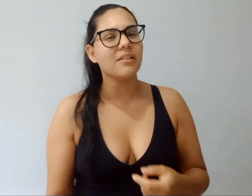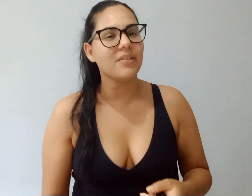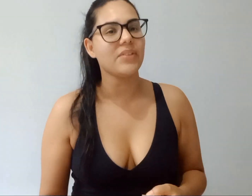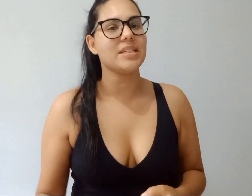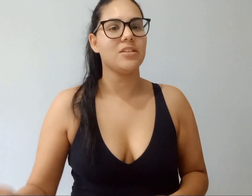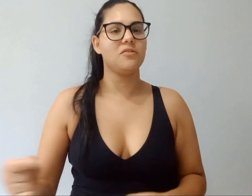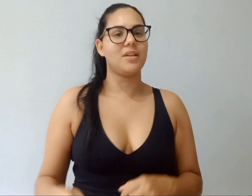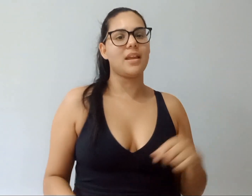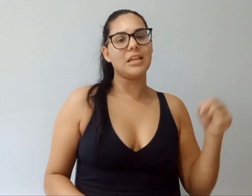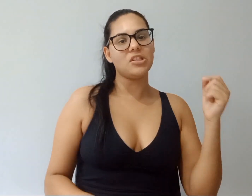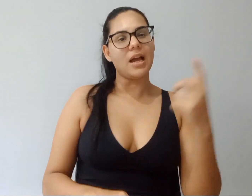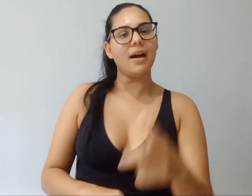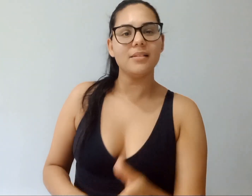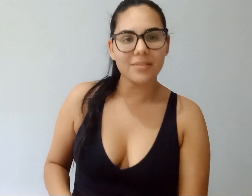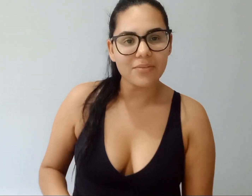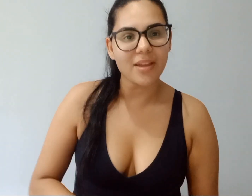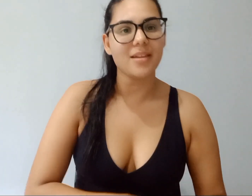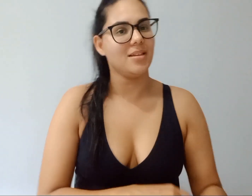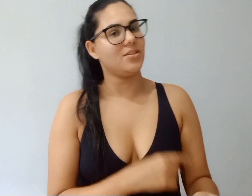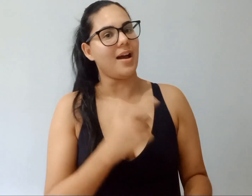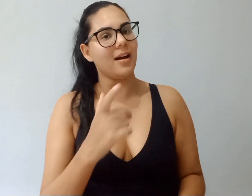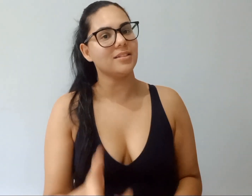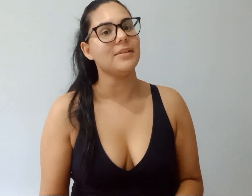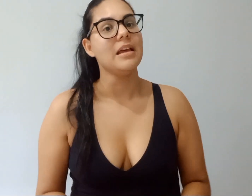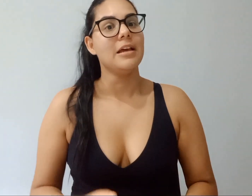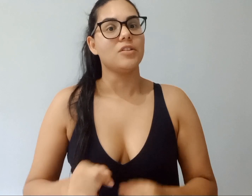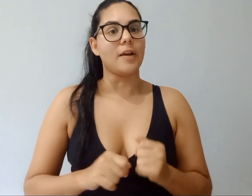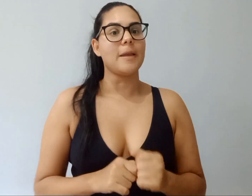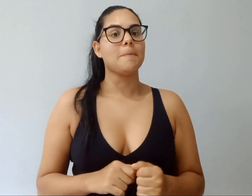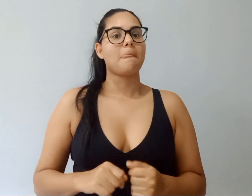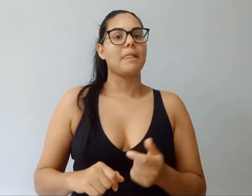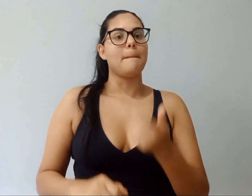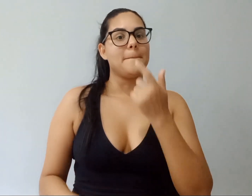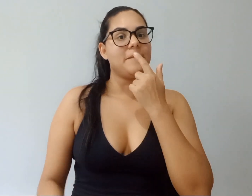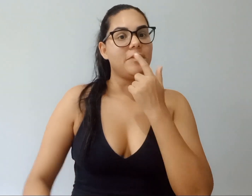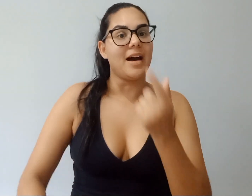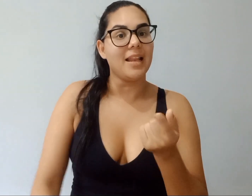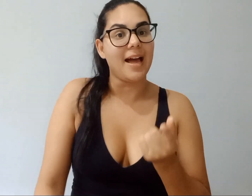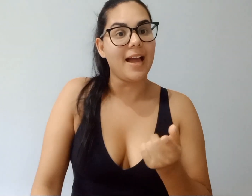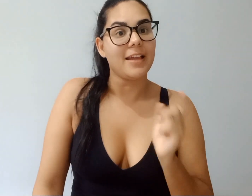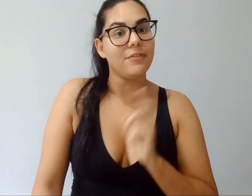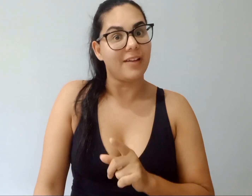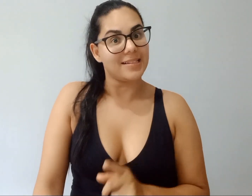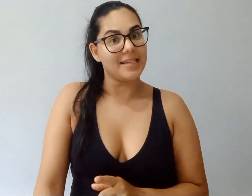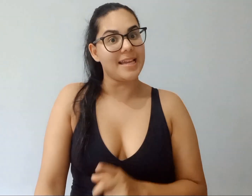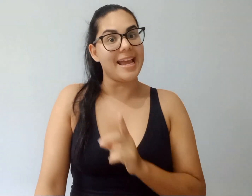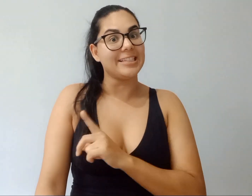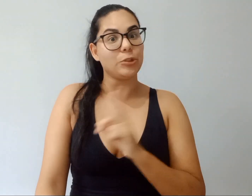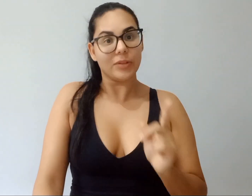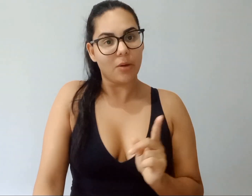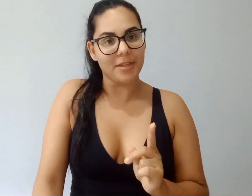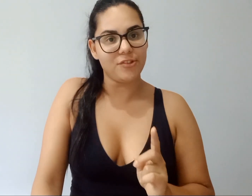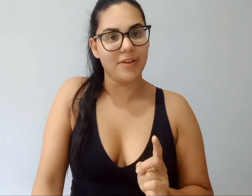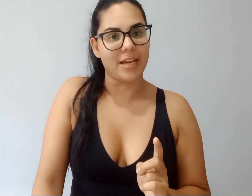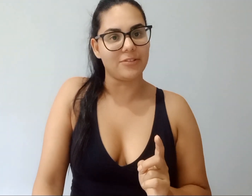ano que vem vai ser diferente. Ah, ano que vem isso. Ah, que vem... Só que falar e fazer é totalmente diferente.